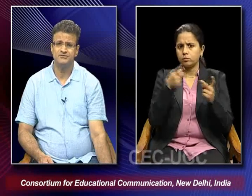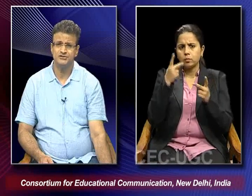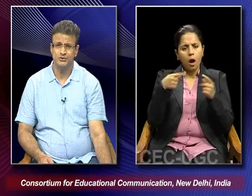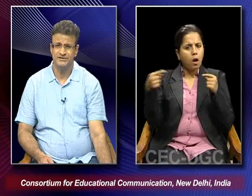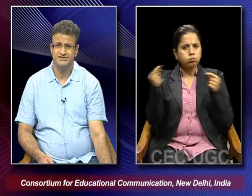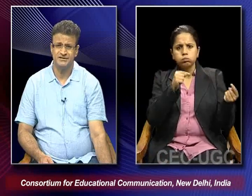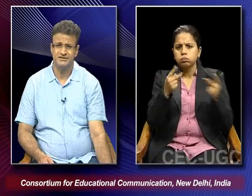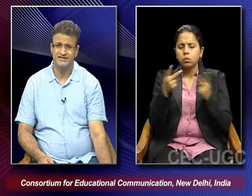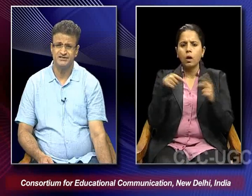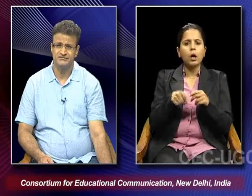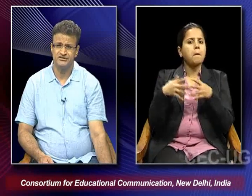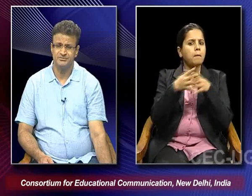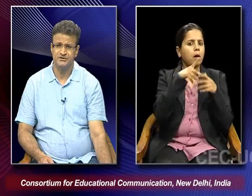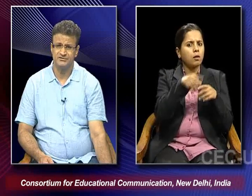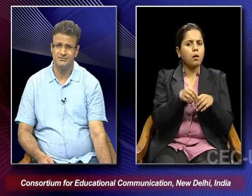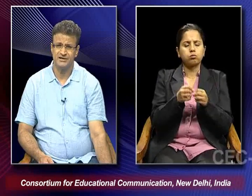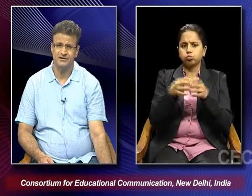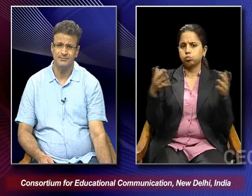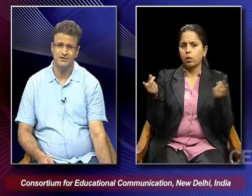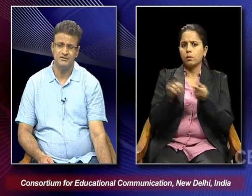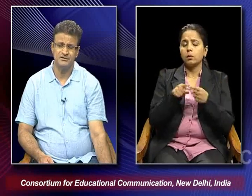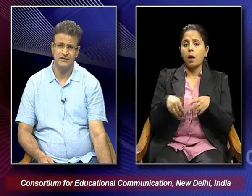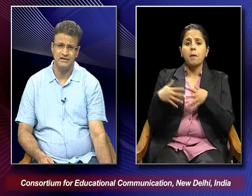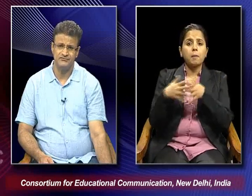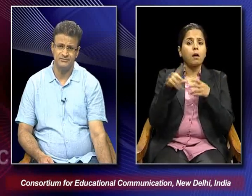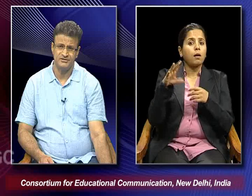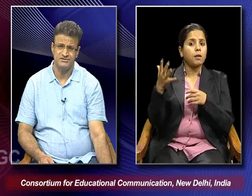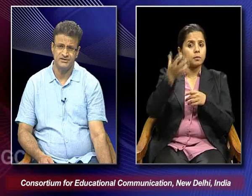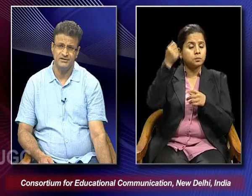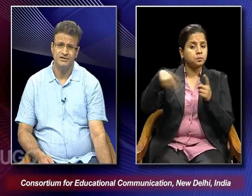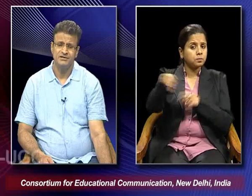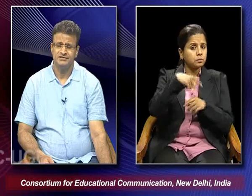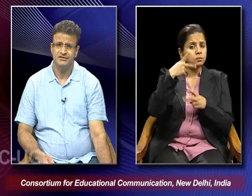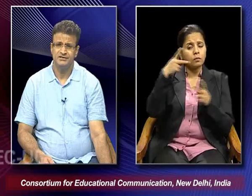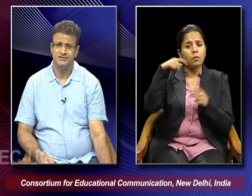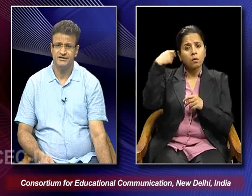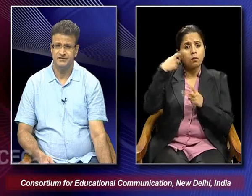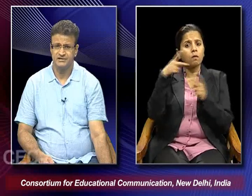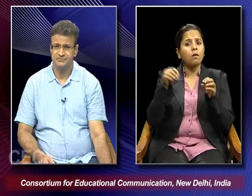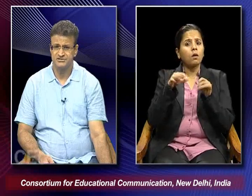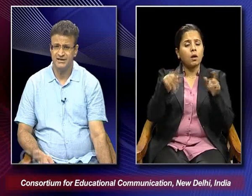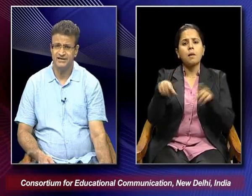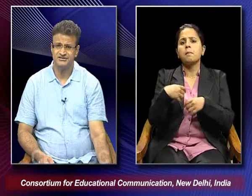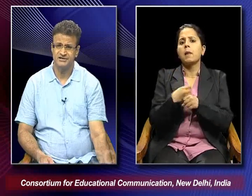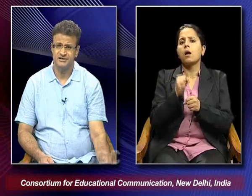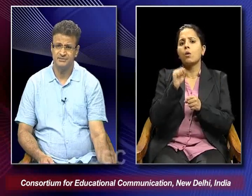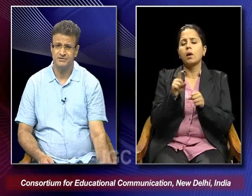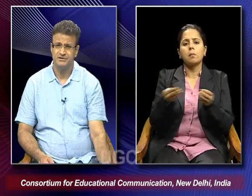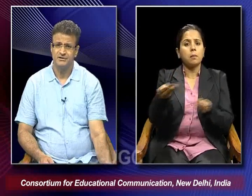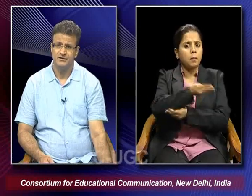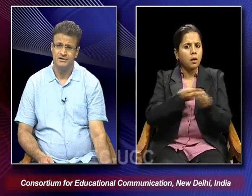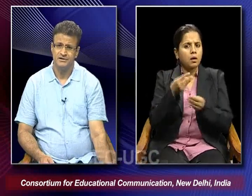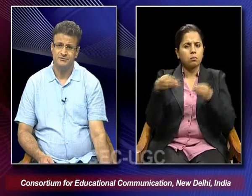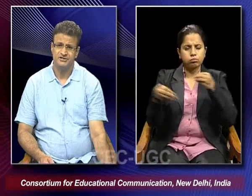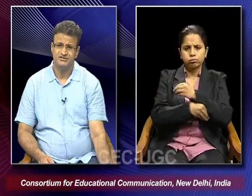films in U.S. and the rising investment of the American capital in the Italian film industry they created the commercialized and corrupt